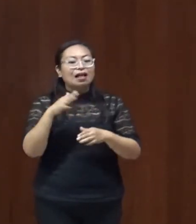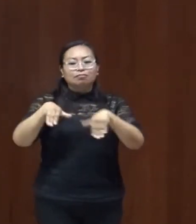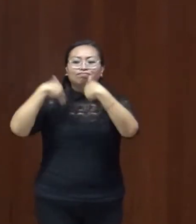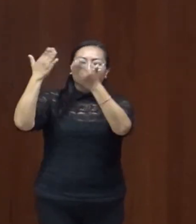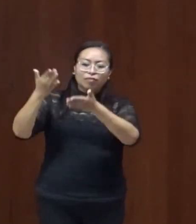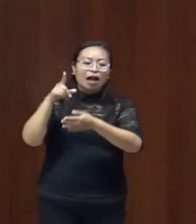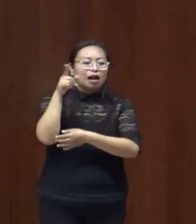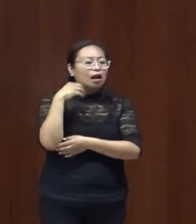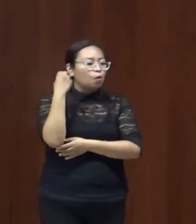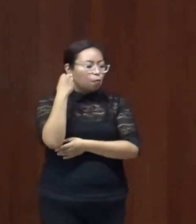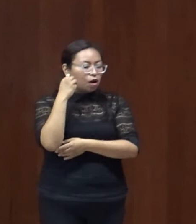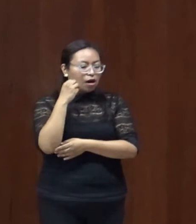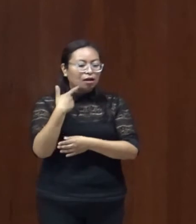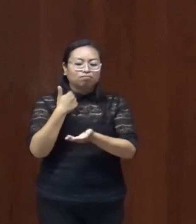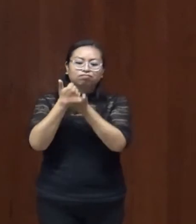de Oaxaca